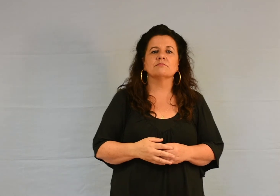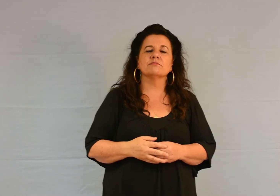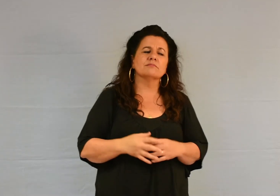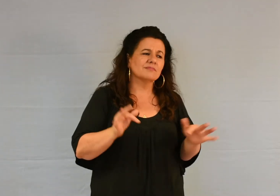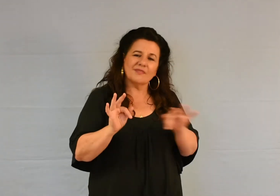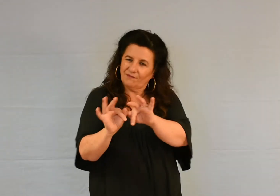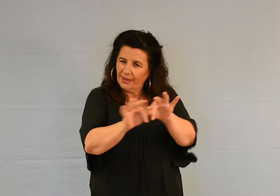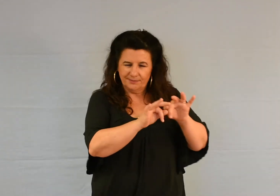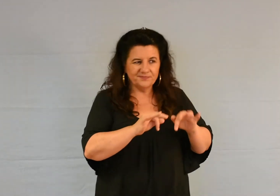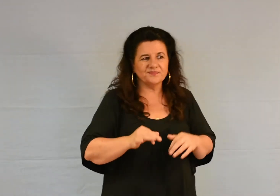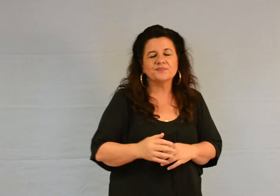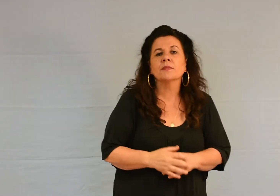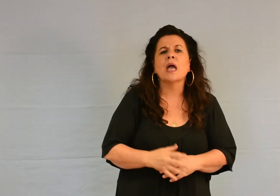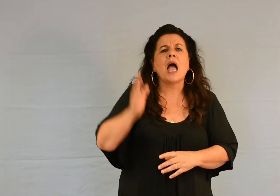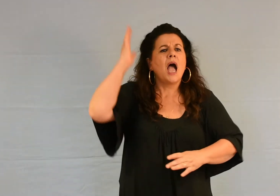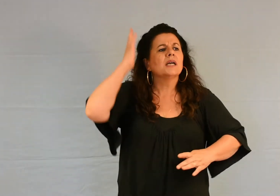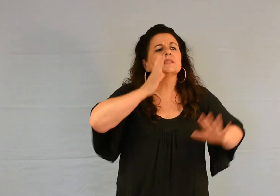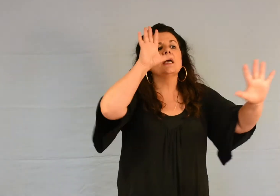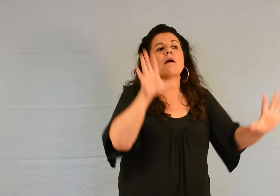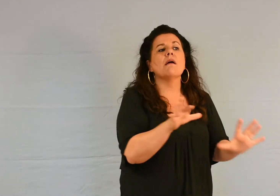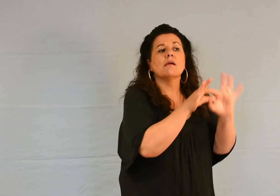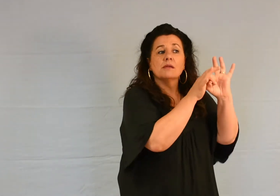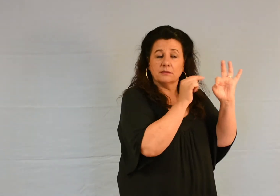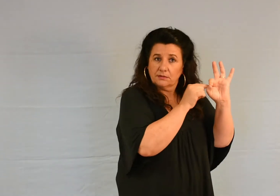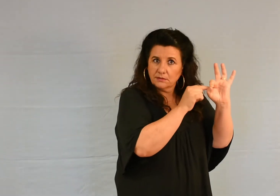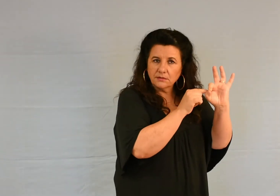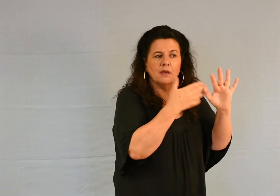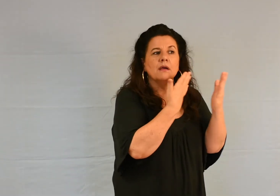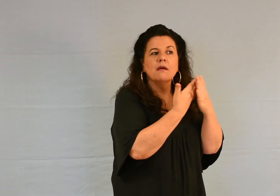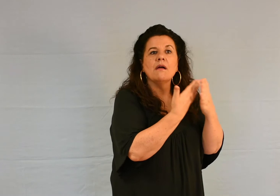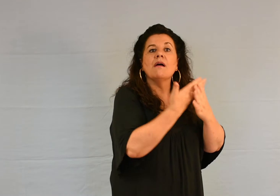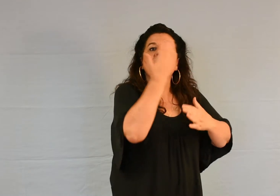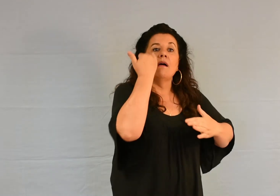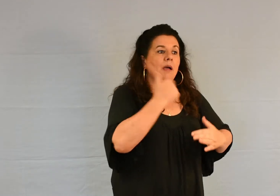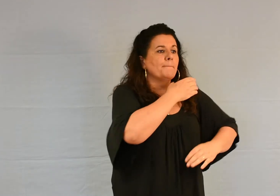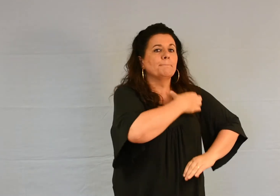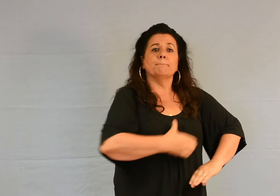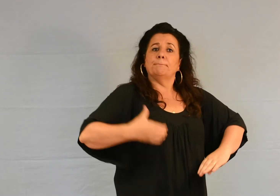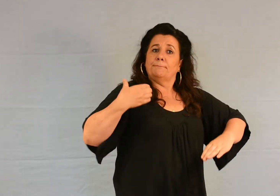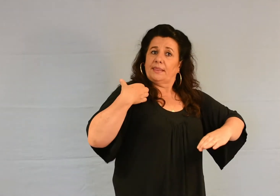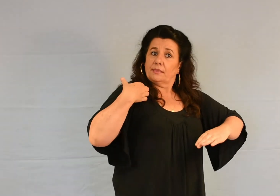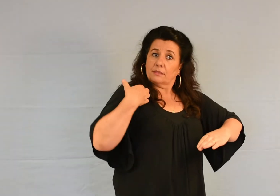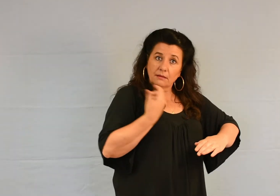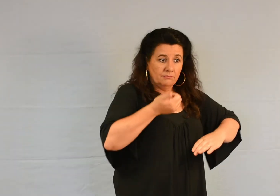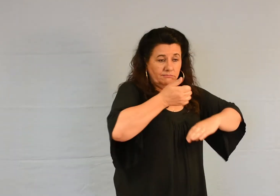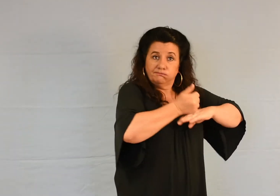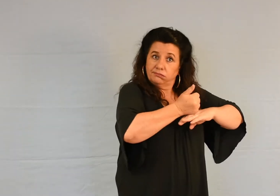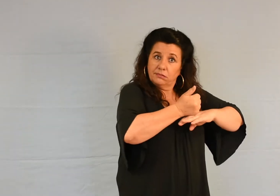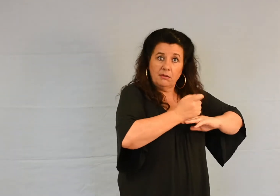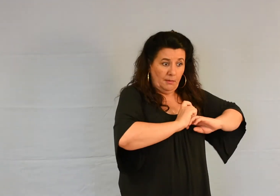Frères, dans l'ancienne Alliance, un grand nombre de prêtres se sont succédés parce que la mort les